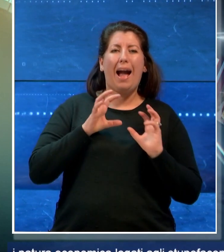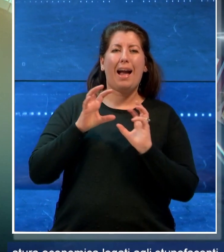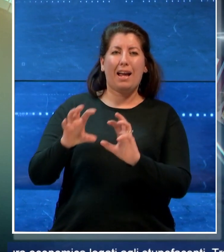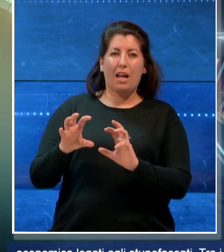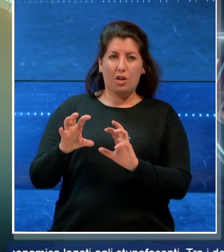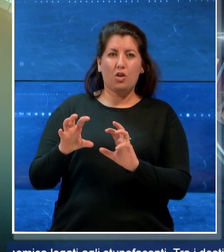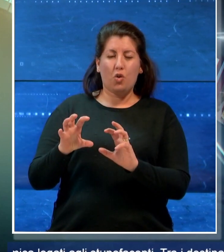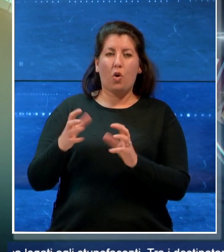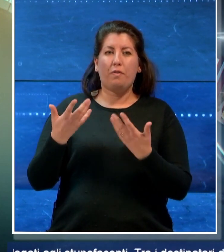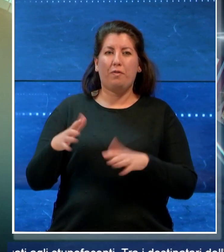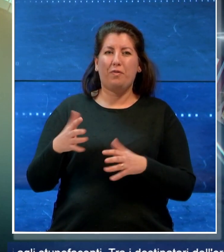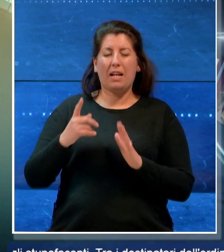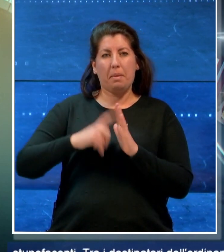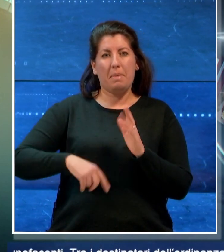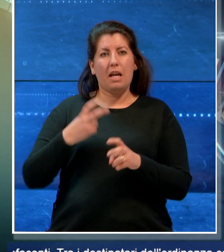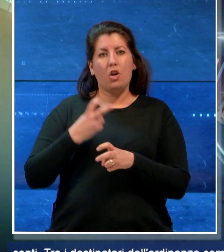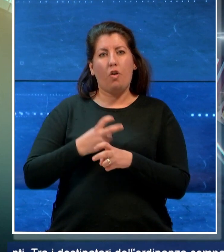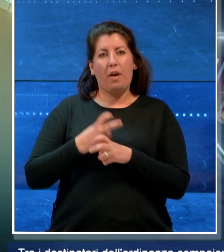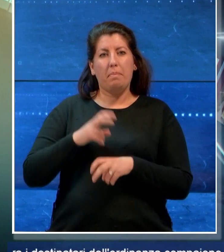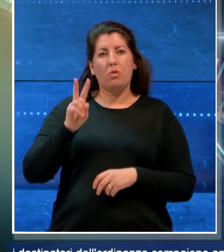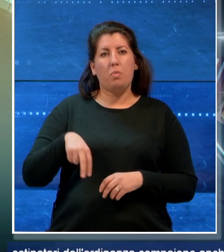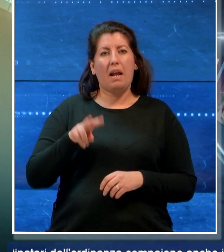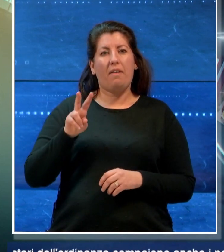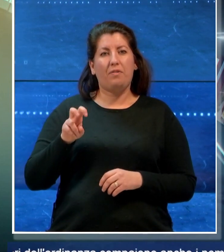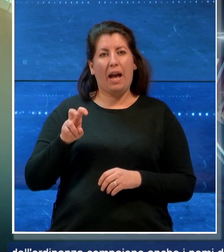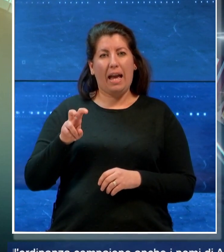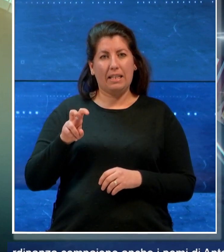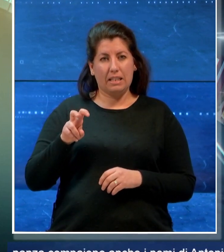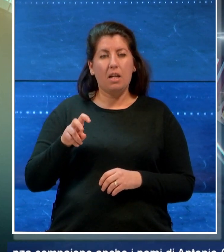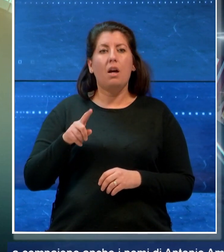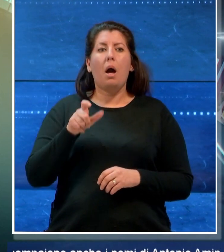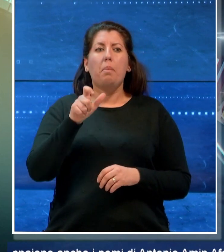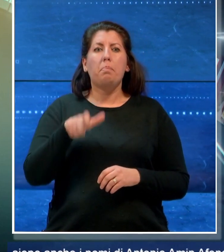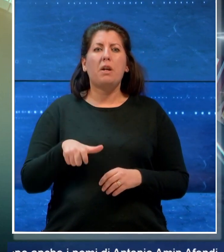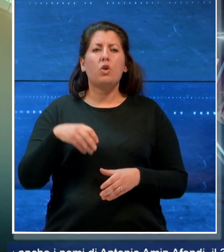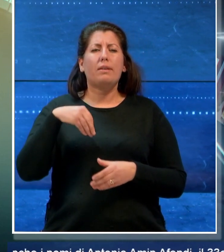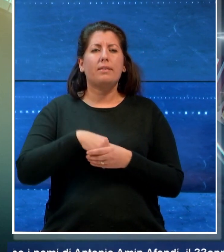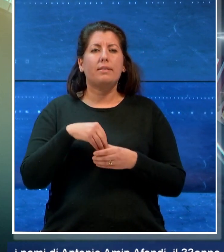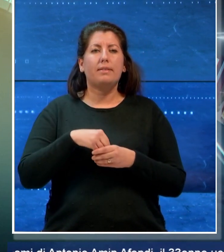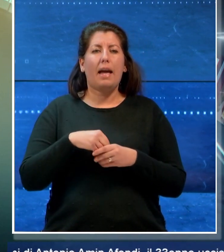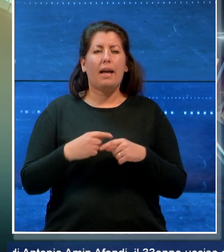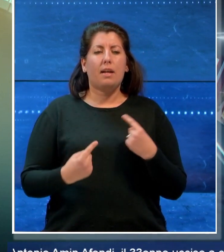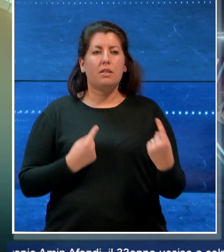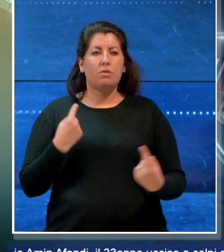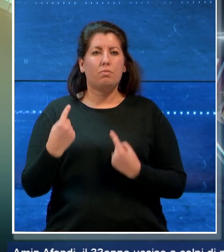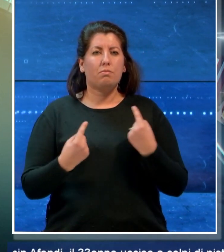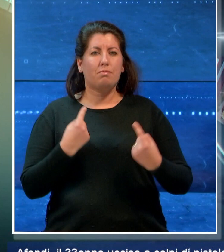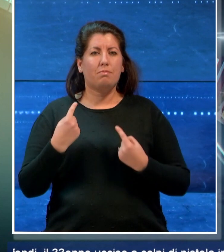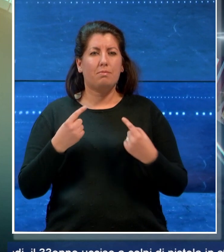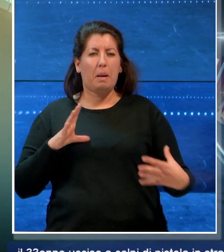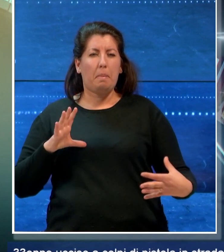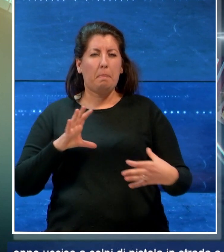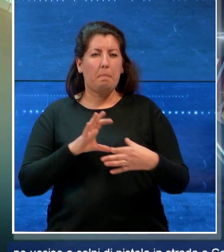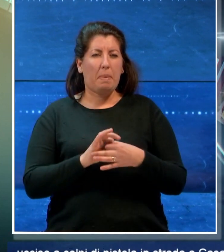subita a novembre del 2020 da una persona interna alle dinamiche associative